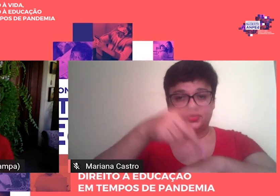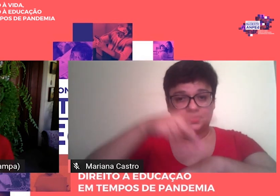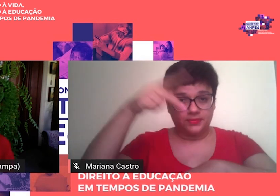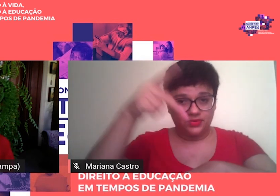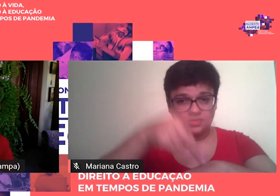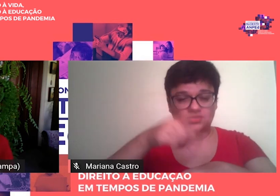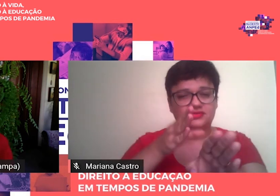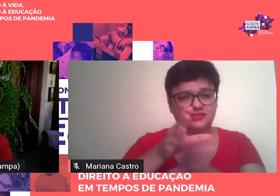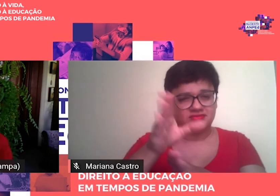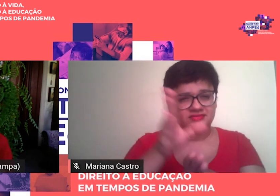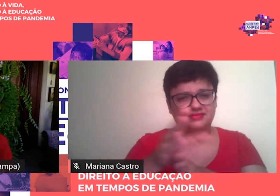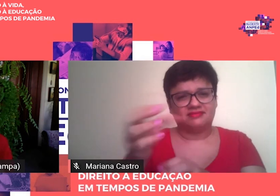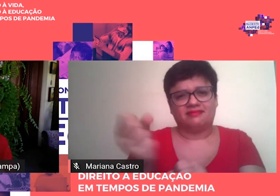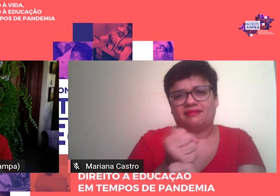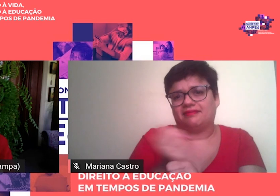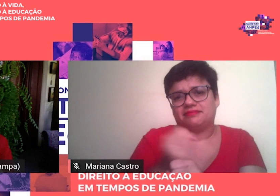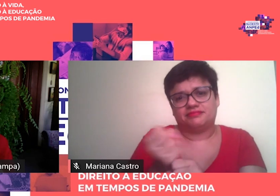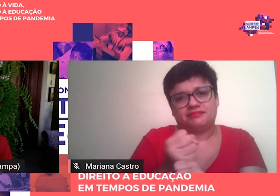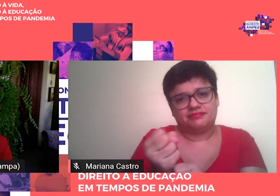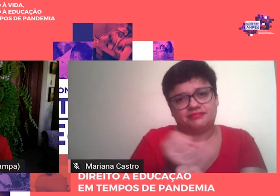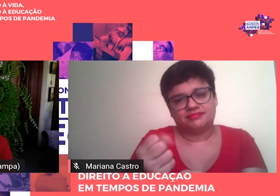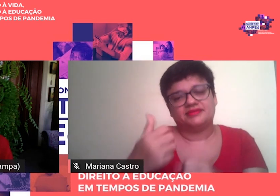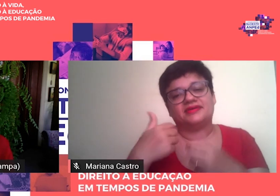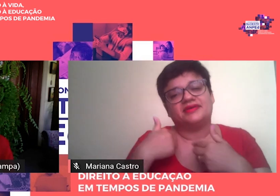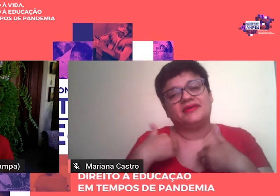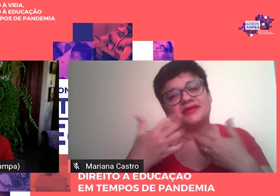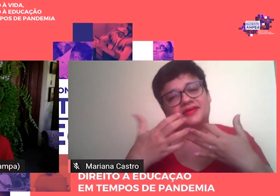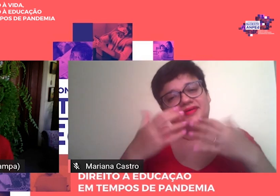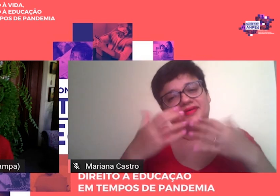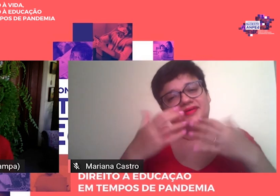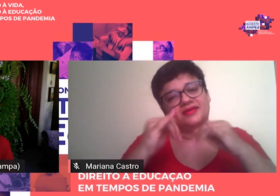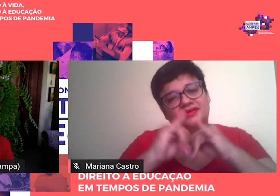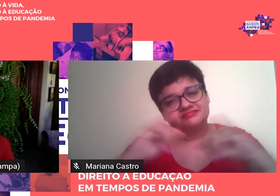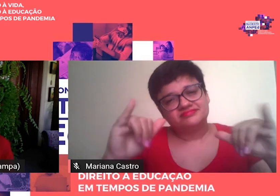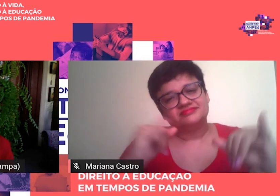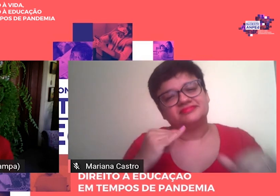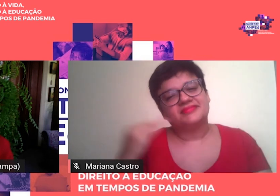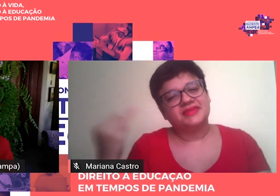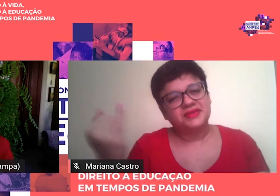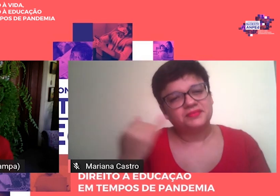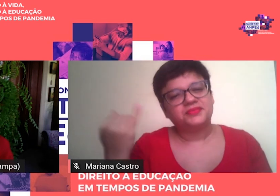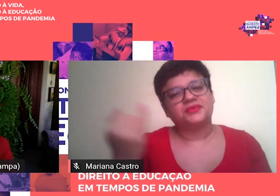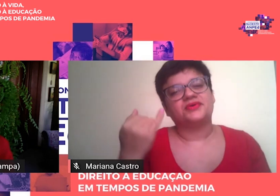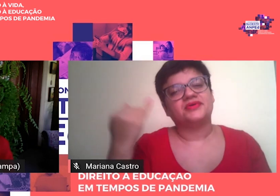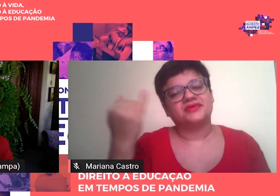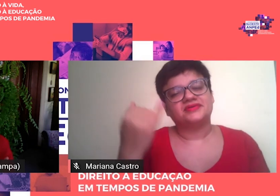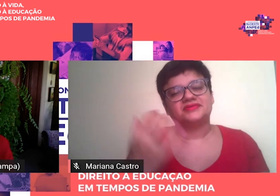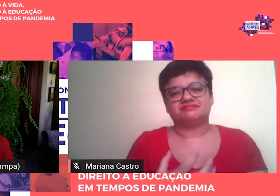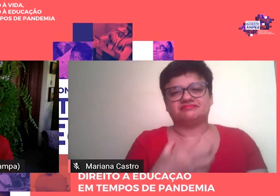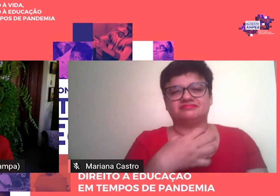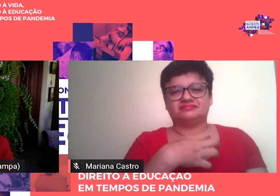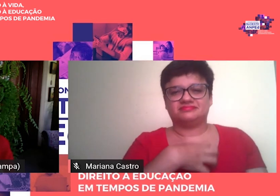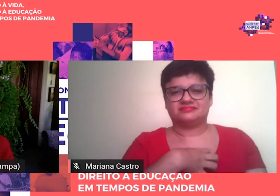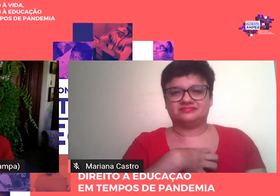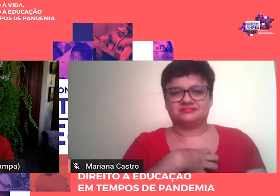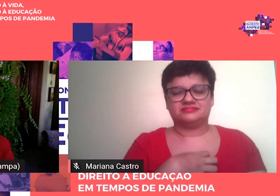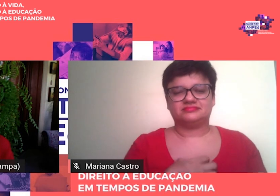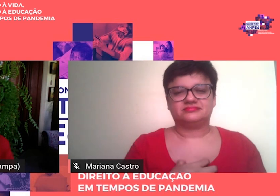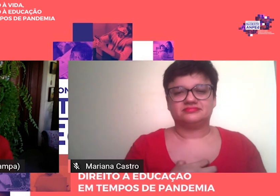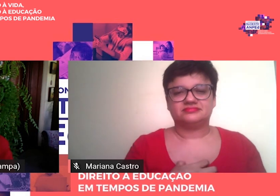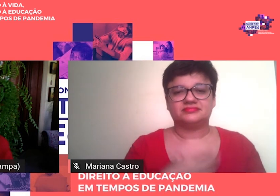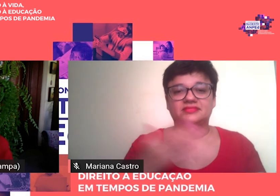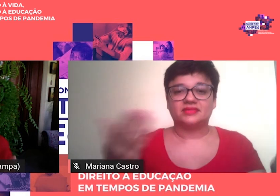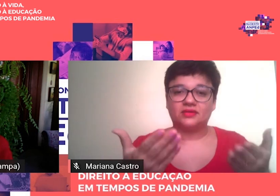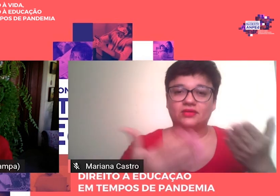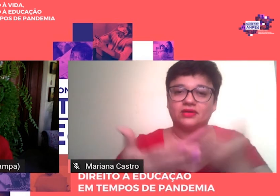há décadas, eu quero dizer da importância que sinto, né, desta